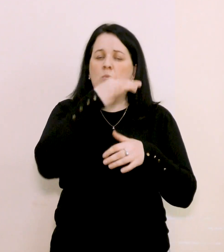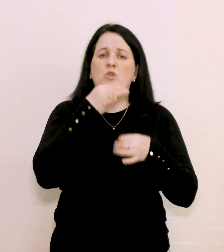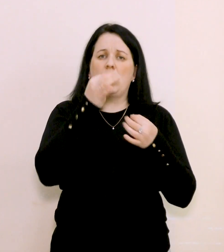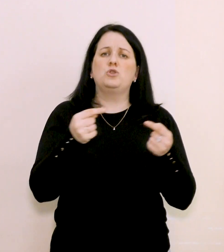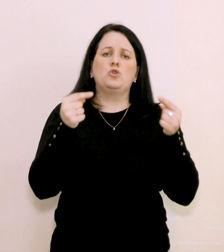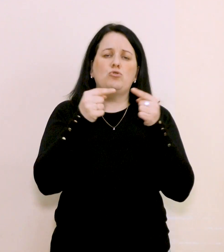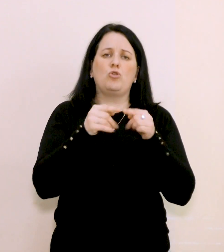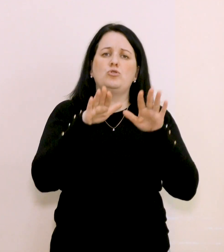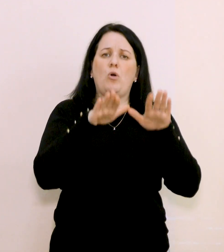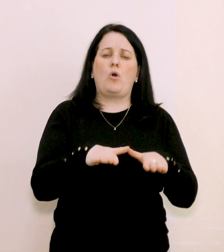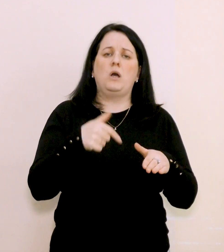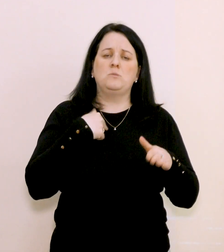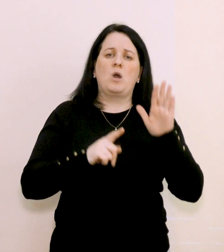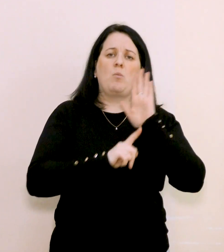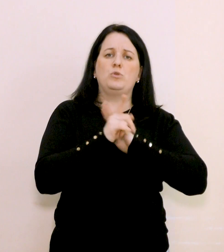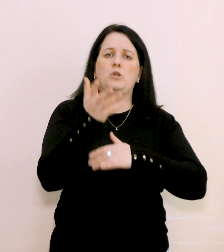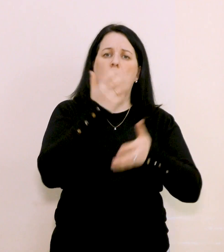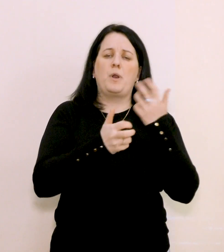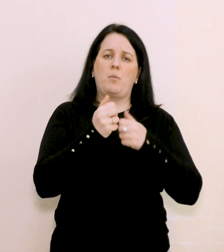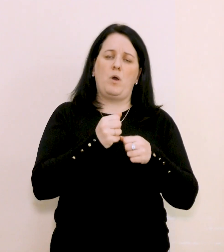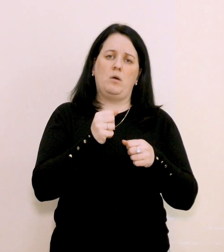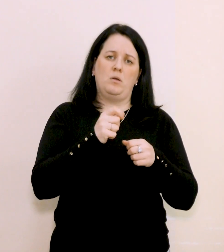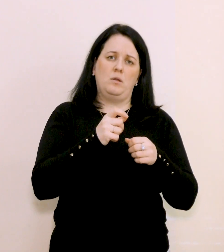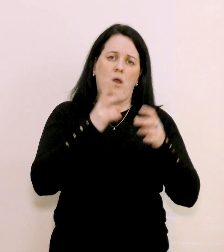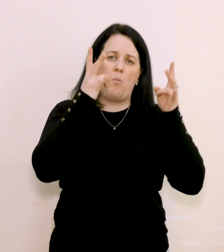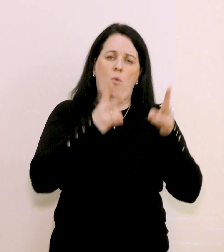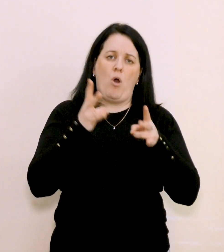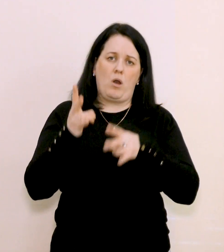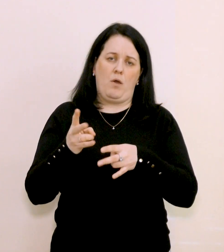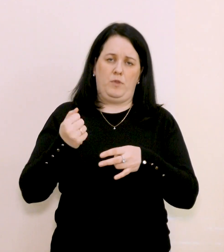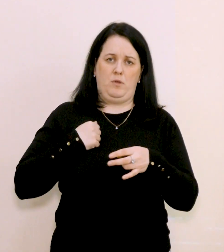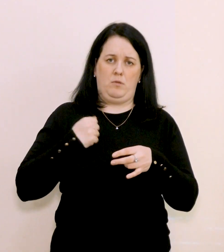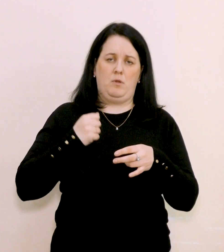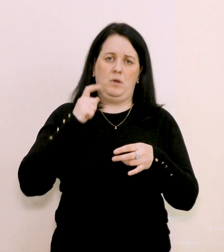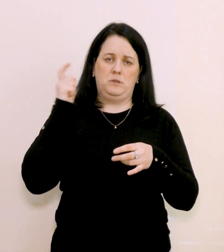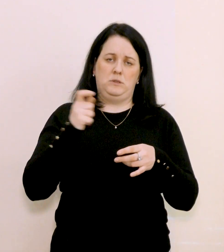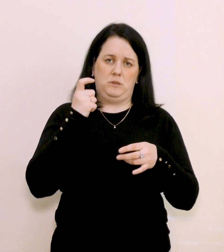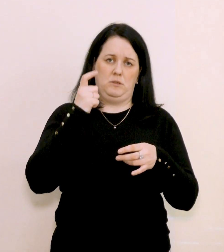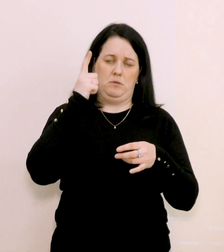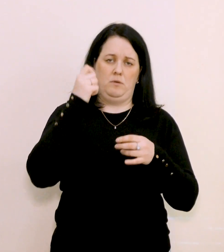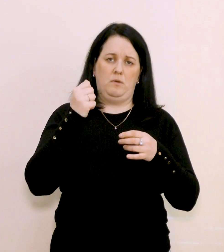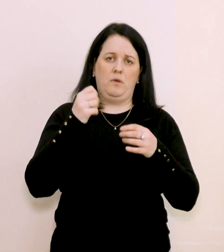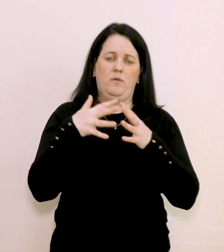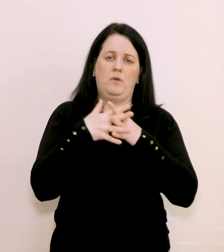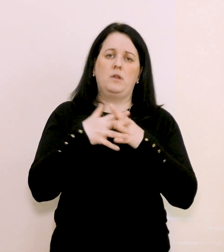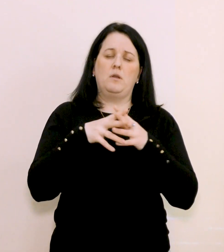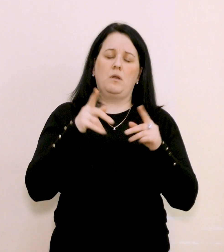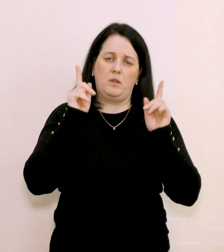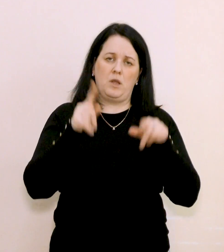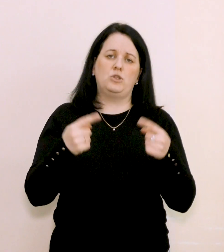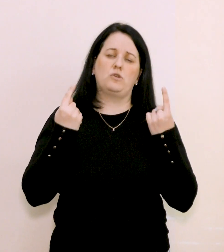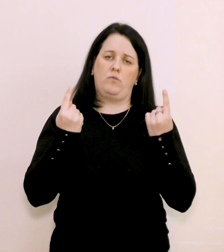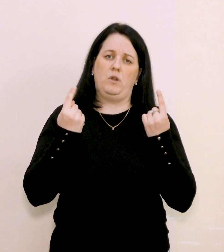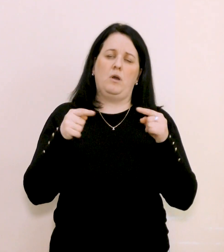точну локацію, але ми починаємо приймати поранених з фронту. Теж велика